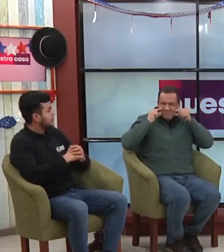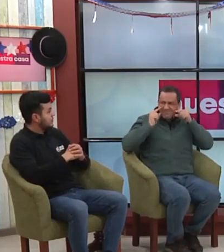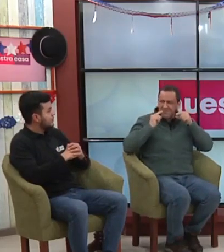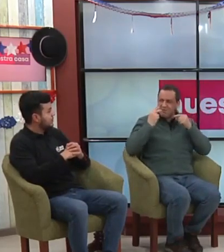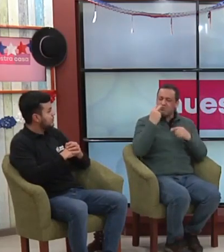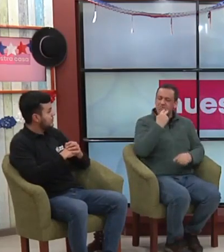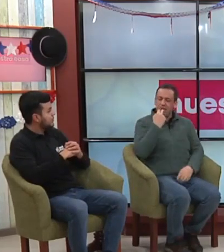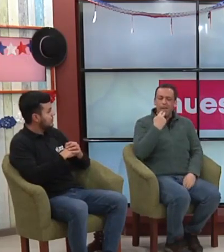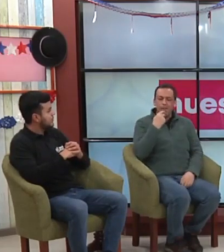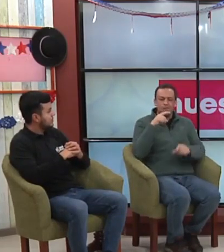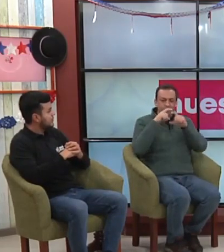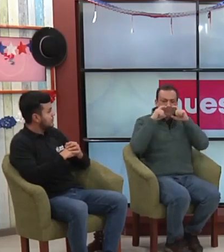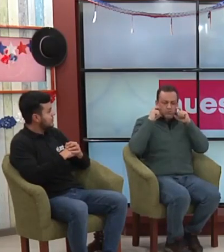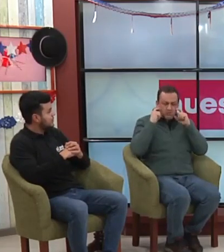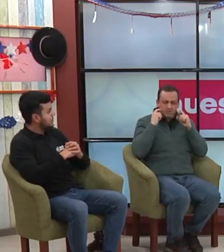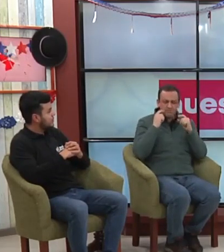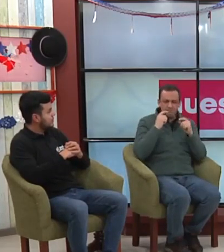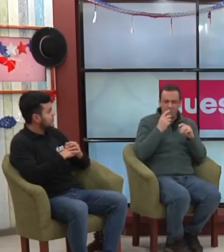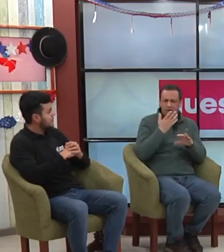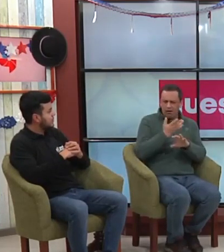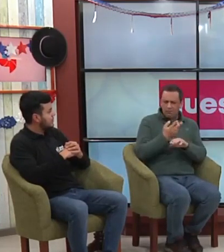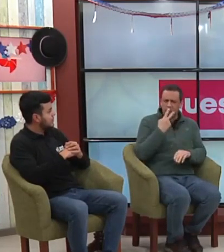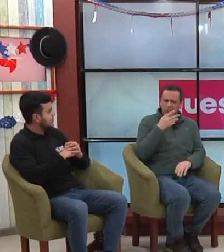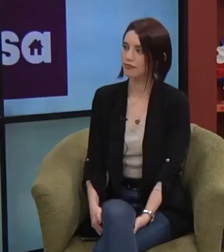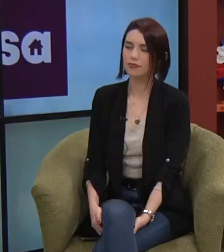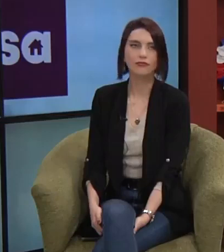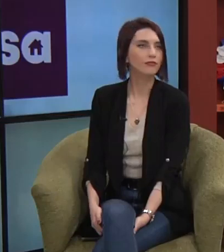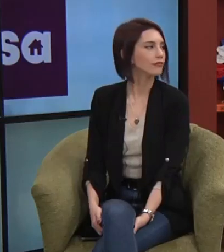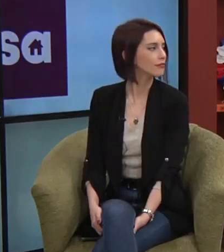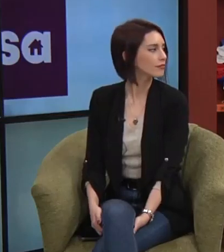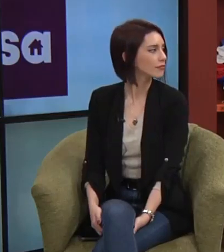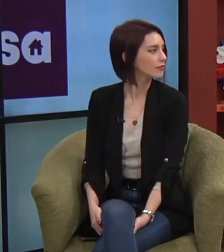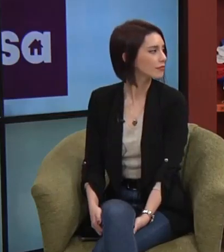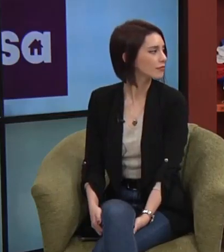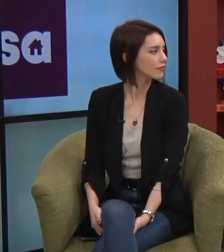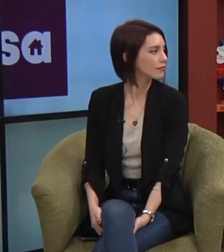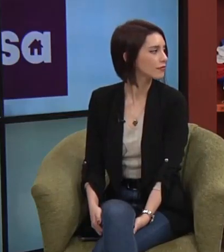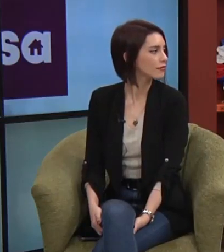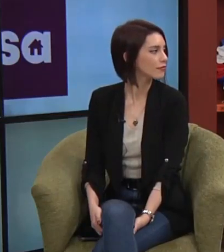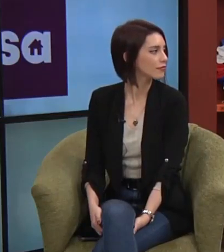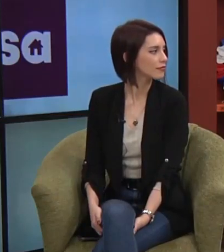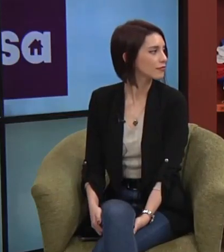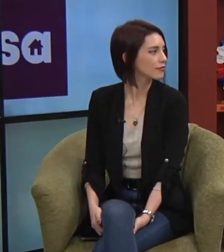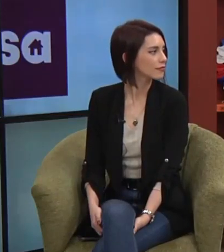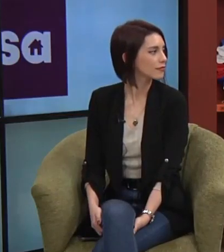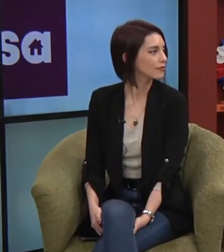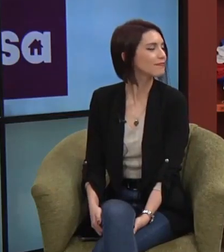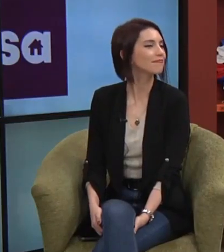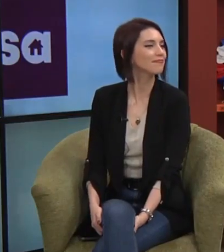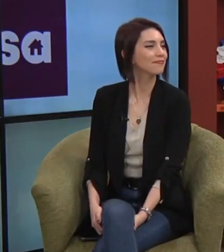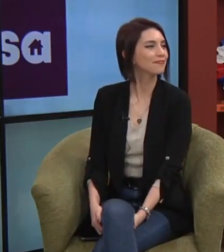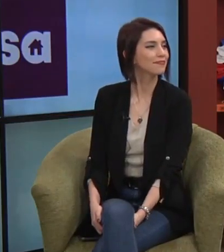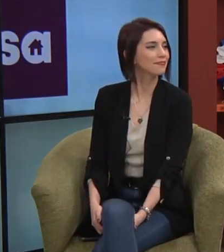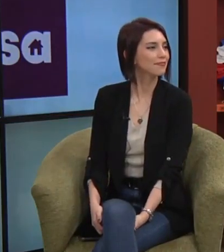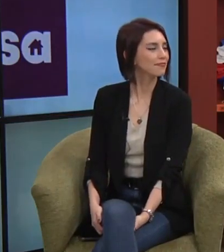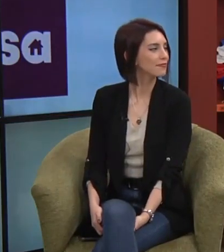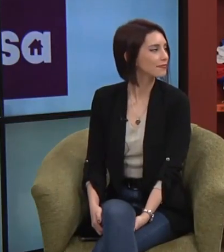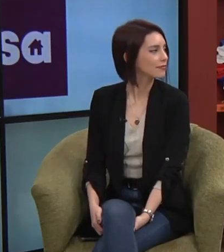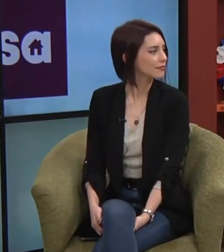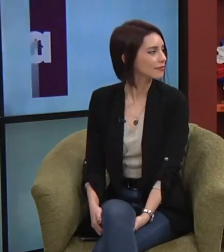manifestaron. Han aparecido en programas de televisión, no sé si han visto la serie New Amsterdam, hay una doctora que es sorda